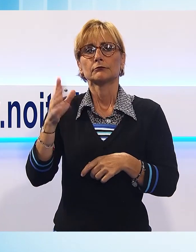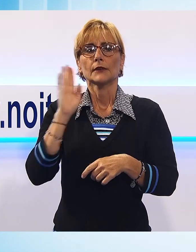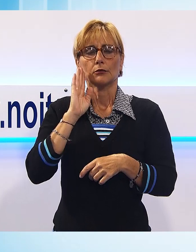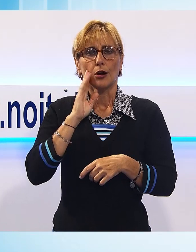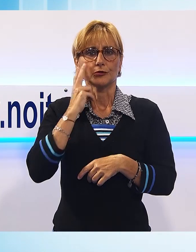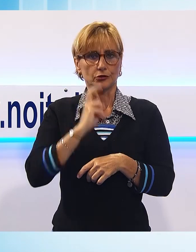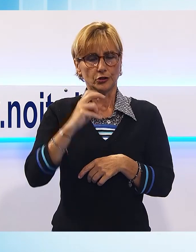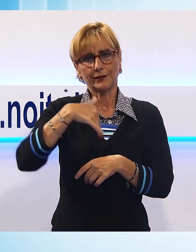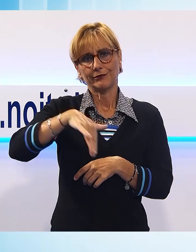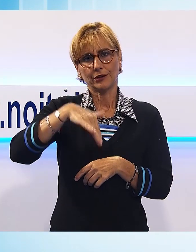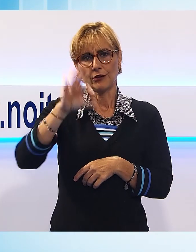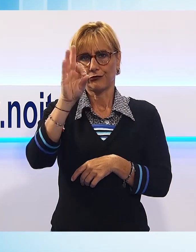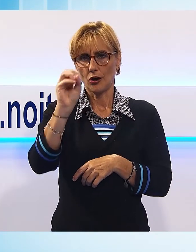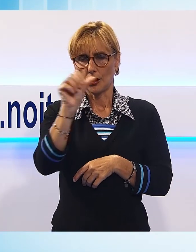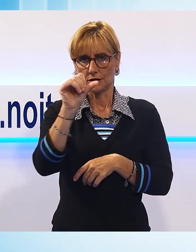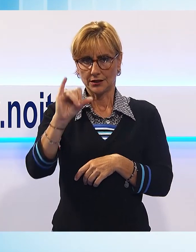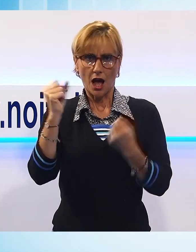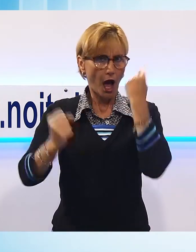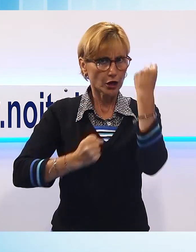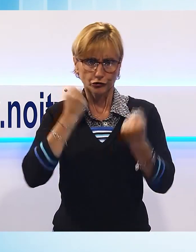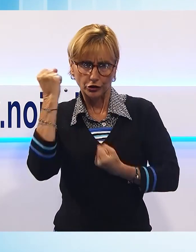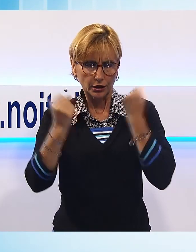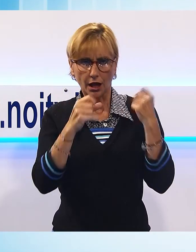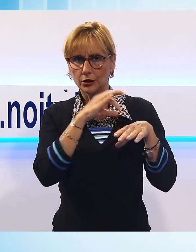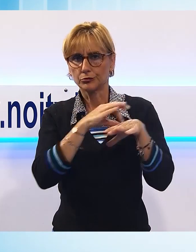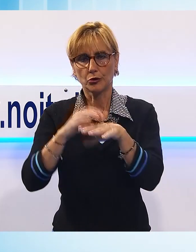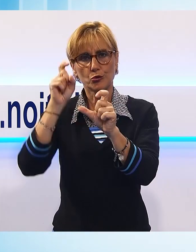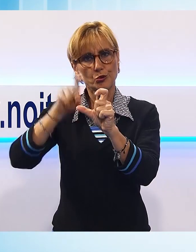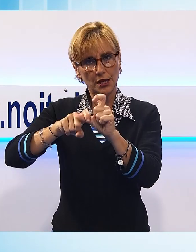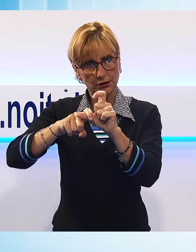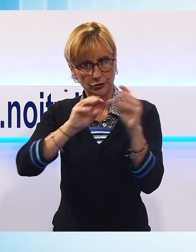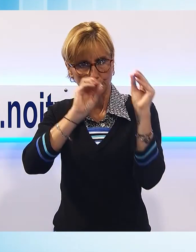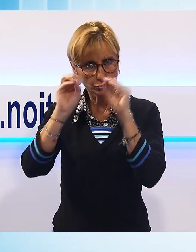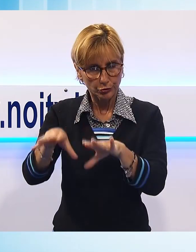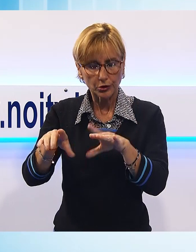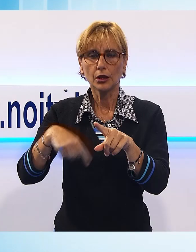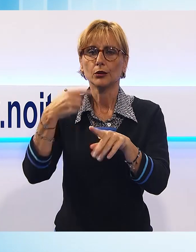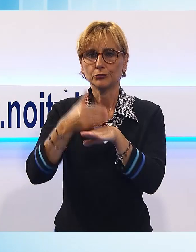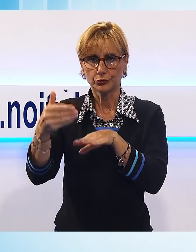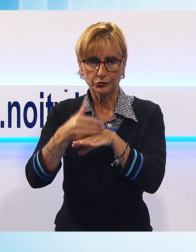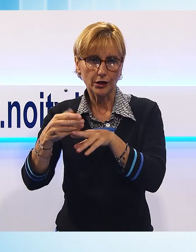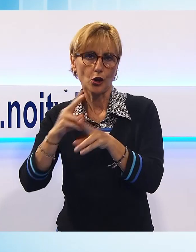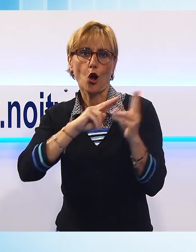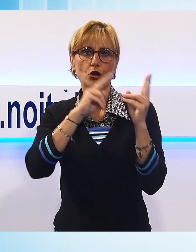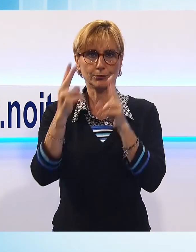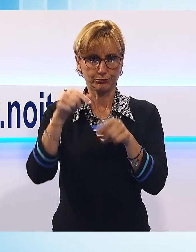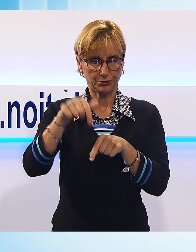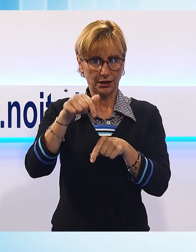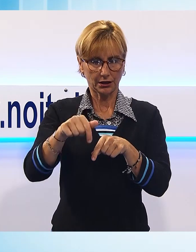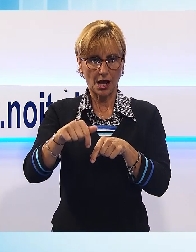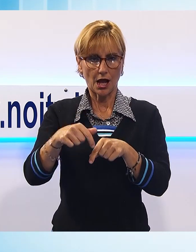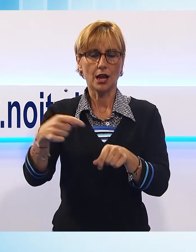fossi. In stato di agitazione è stato condotto prima in questura e poi all'ospedale dove è stato